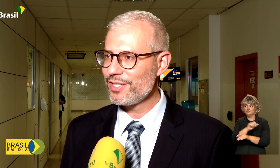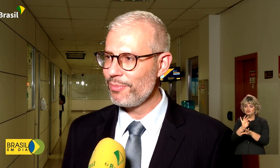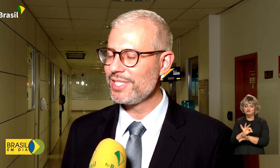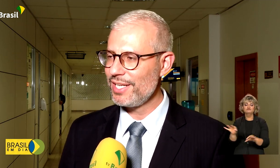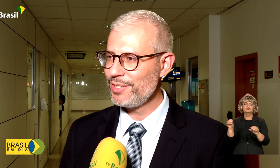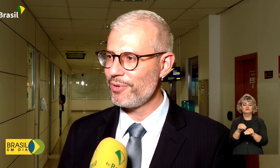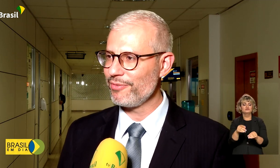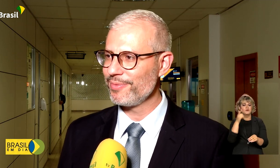façam uma excelente prova. E aí